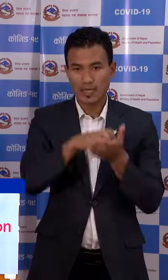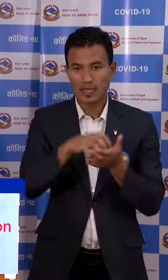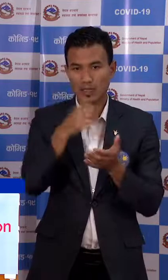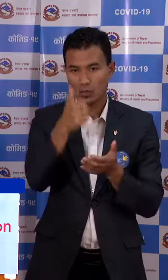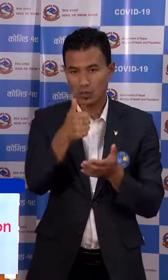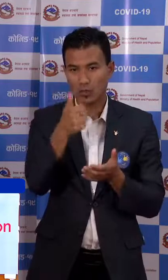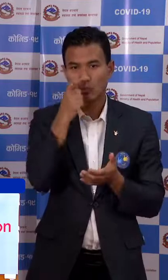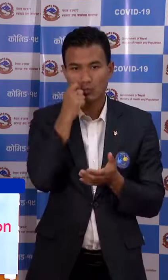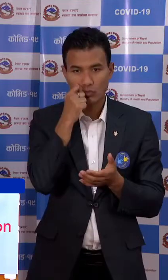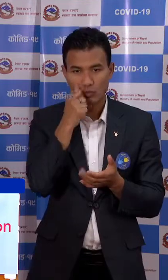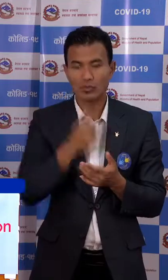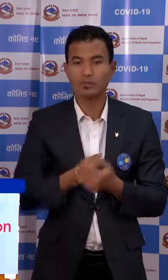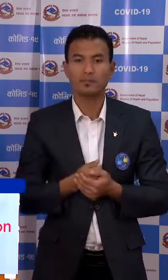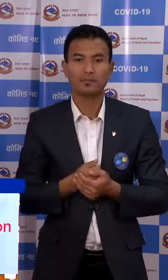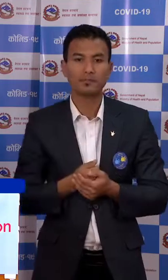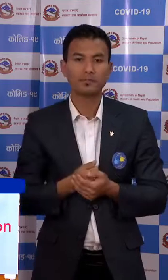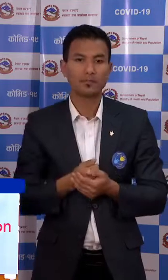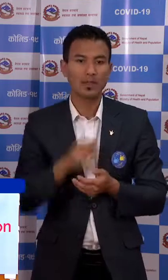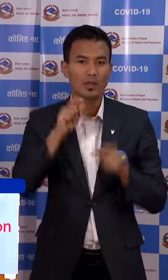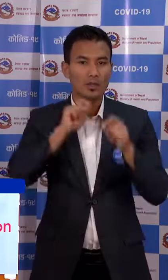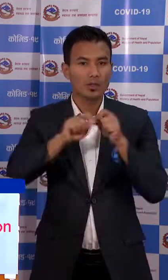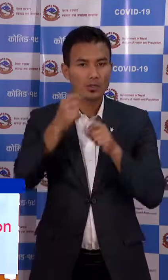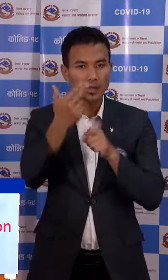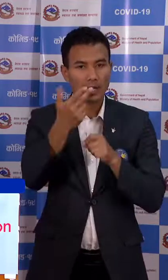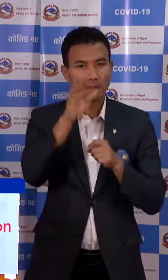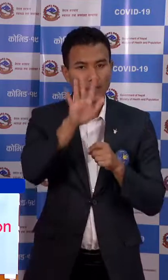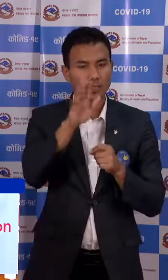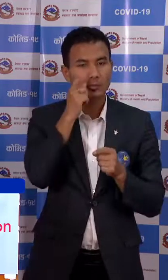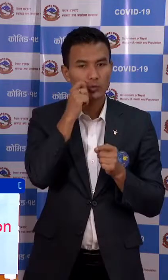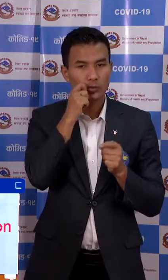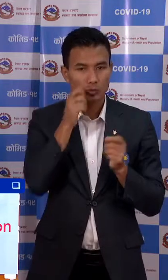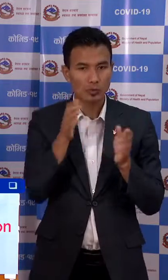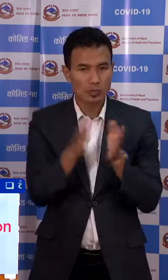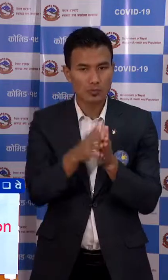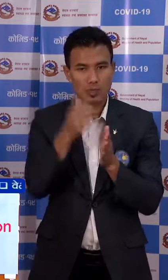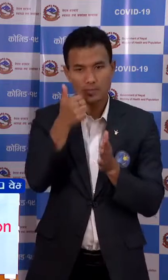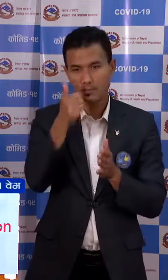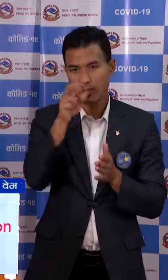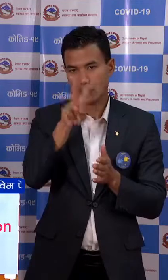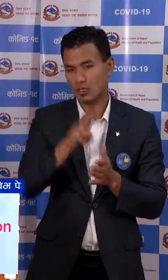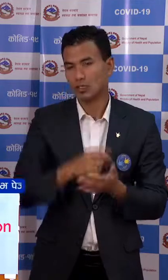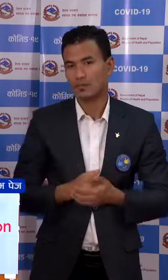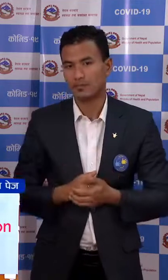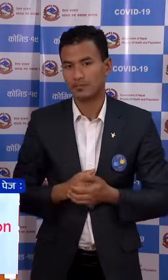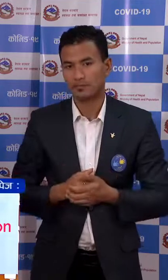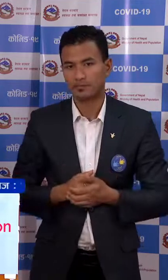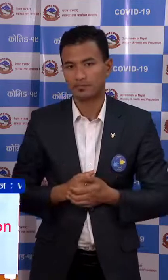महिला चा पुरुस र सरलाई का 5 पुरुस गरी 62 जना